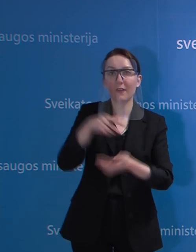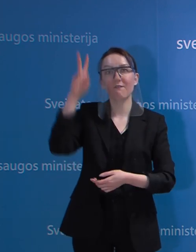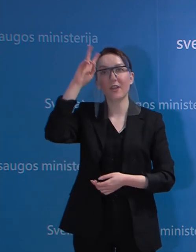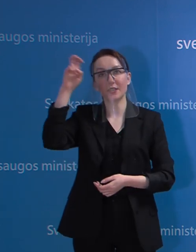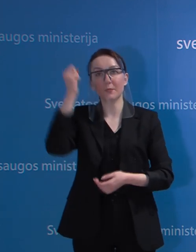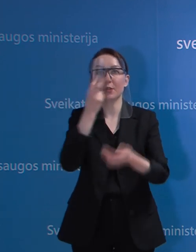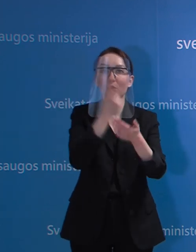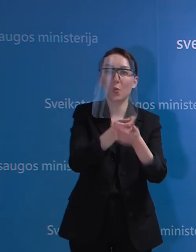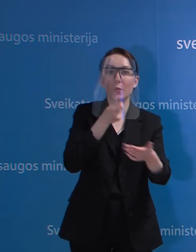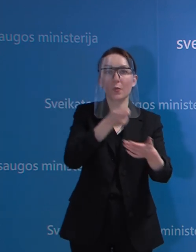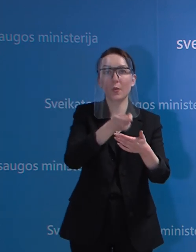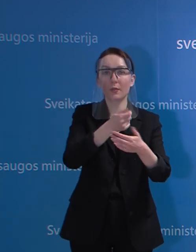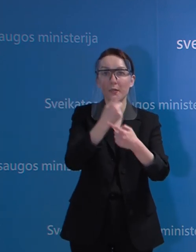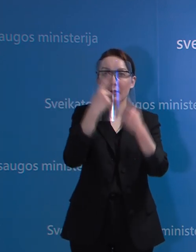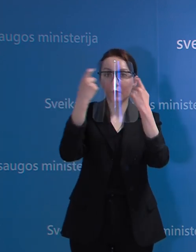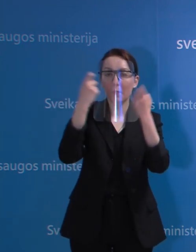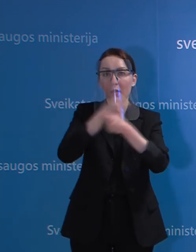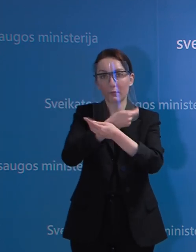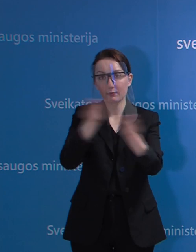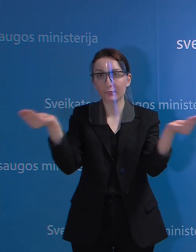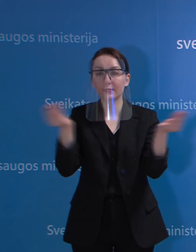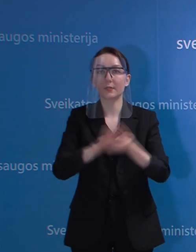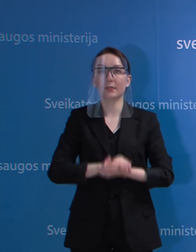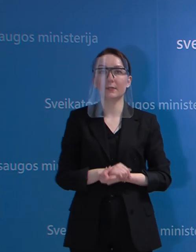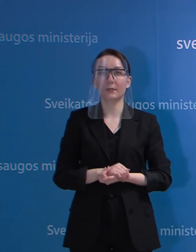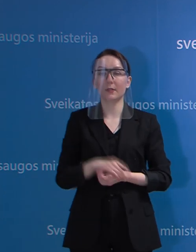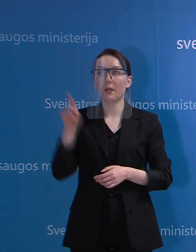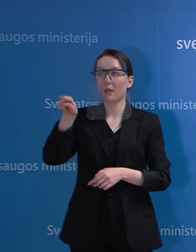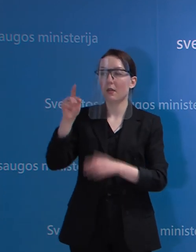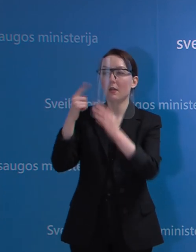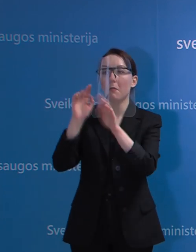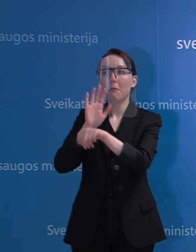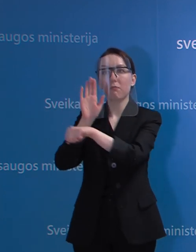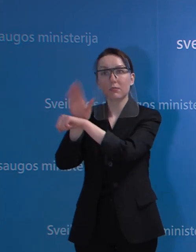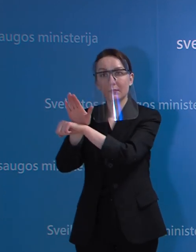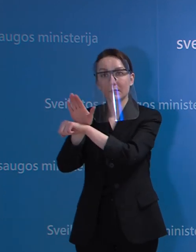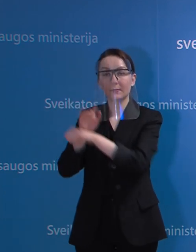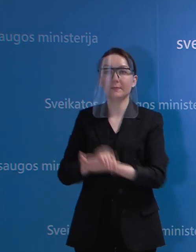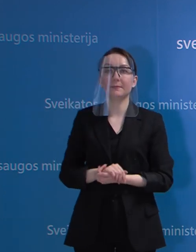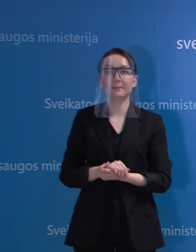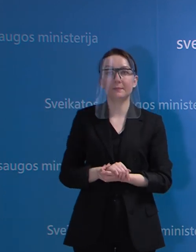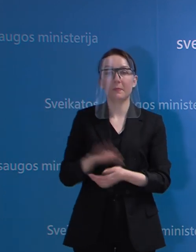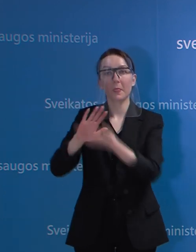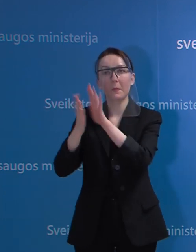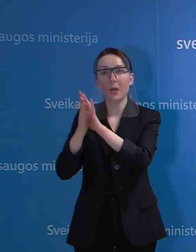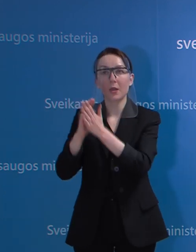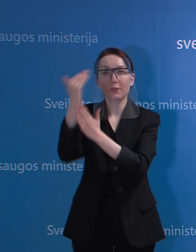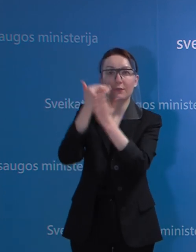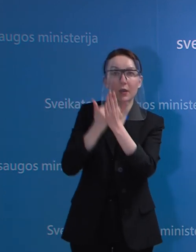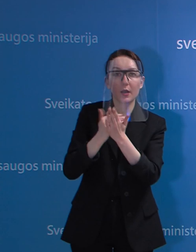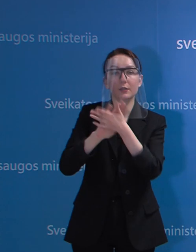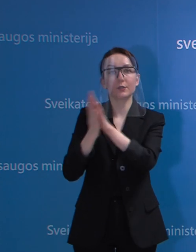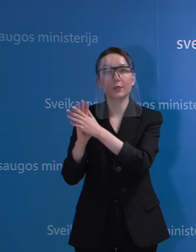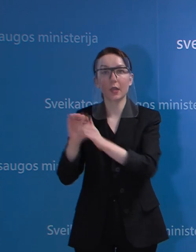lygonių kasa jau užplatino pranešimą. Aš esu anksčiau minėjęs, kad jie buvo gavę tokį pavedimą parengti tvarkas,